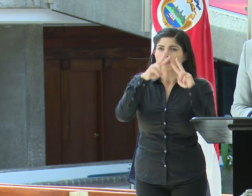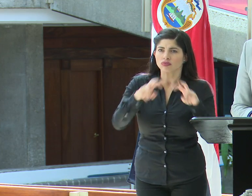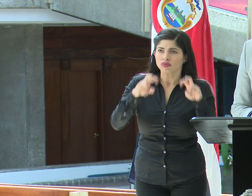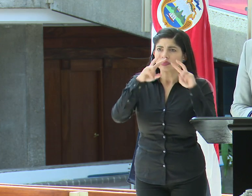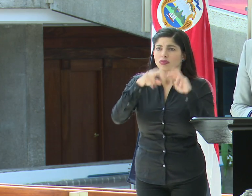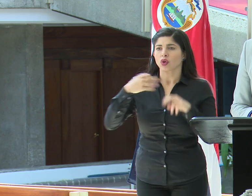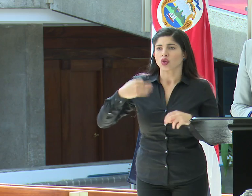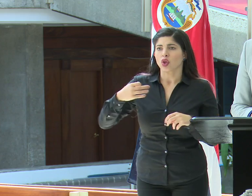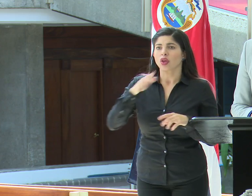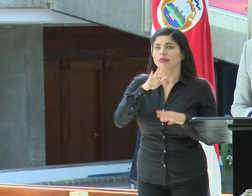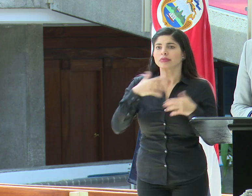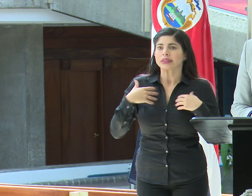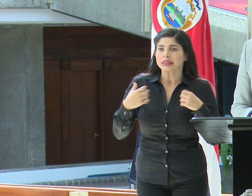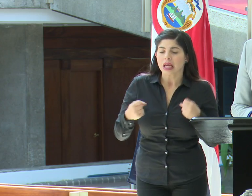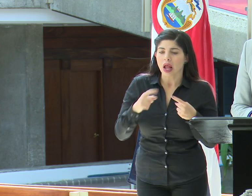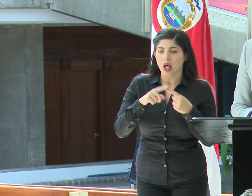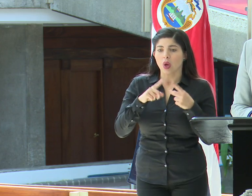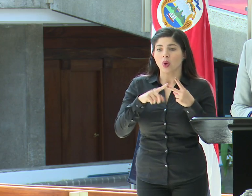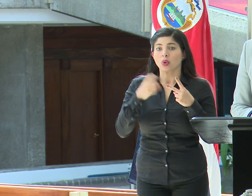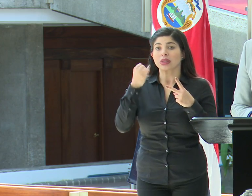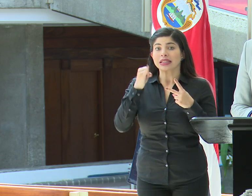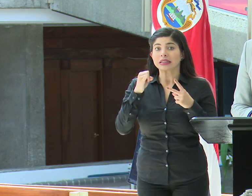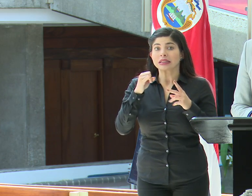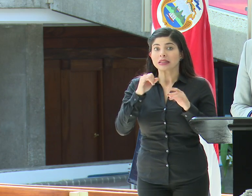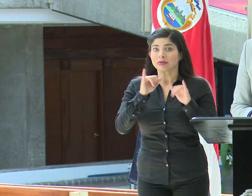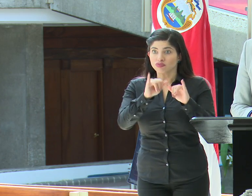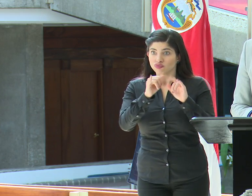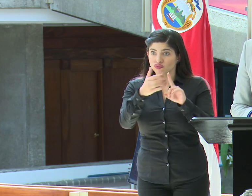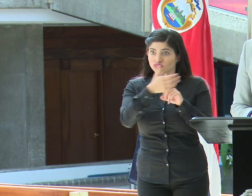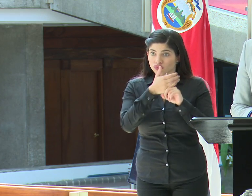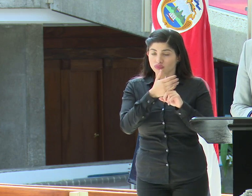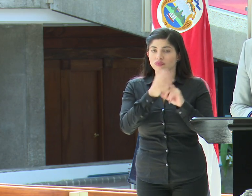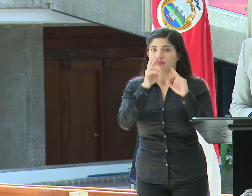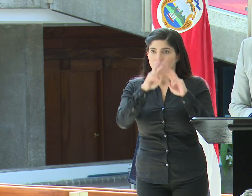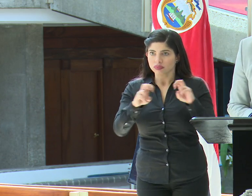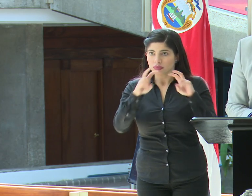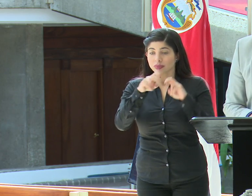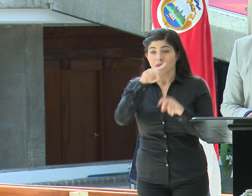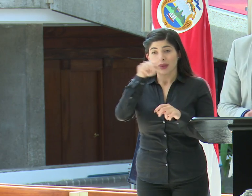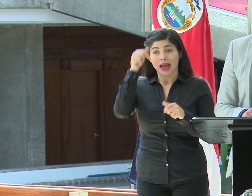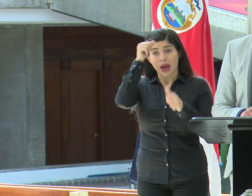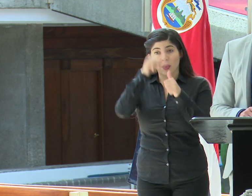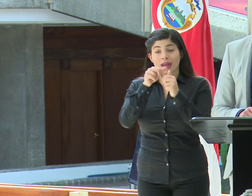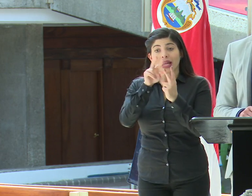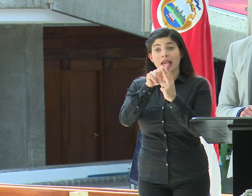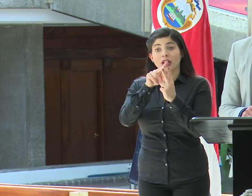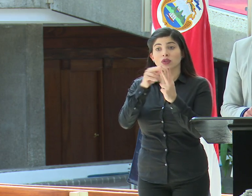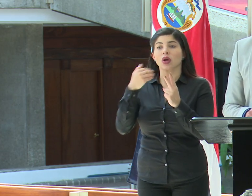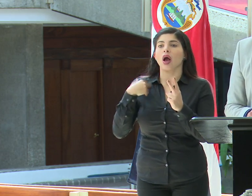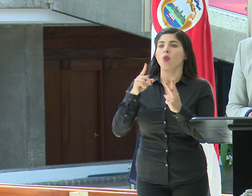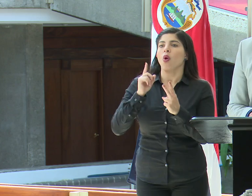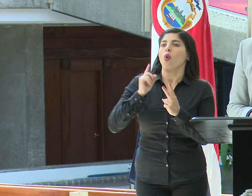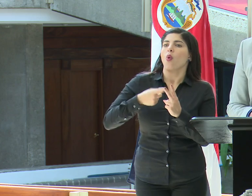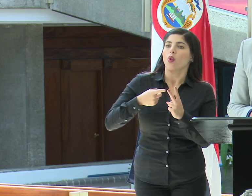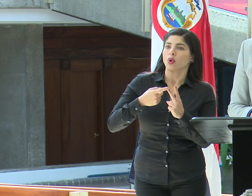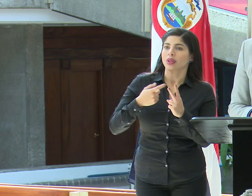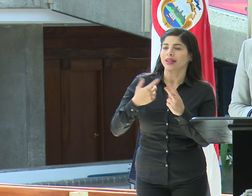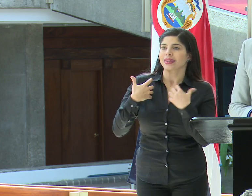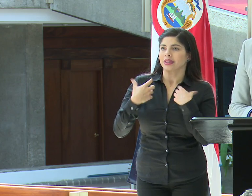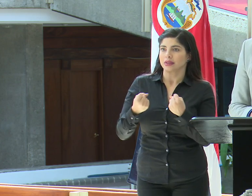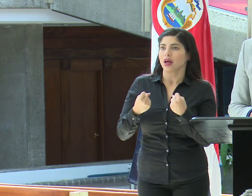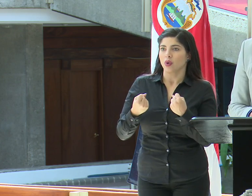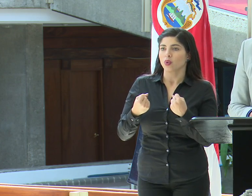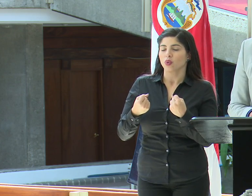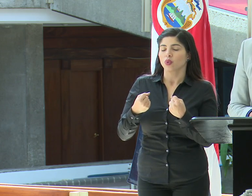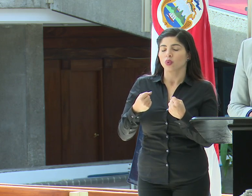su condición, para verificar que están manteniendo las medidas de aislamiento. Recordemos que ellos tienen todos una orden sanitaria, en